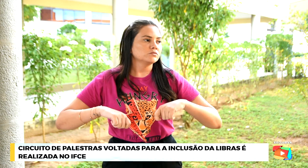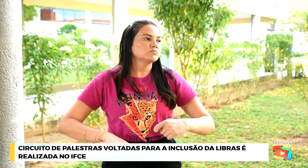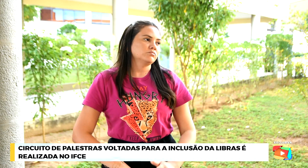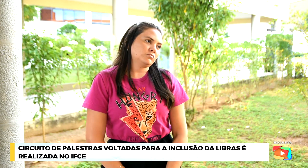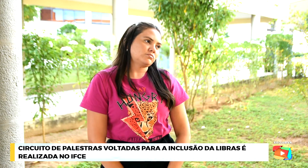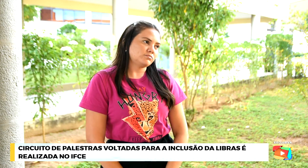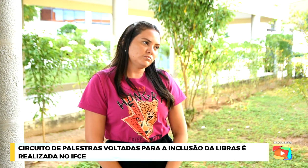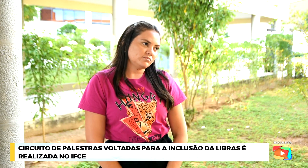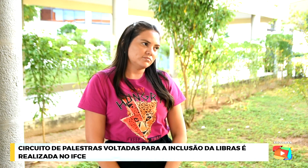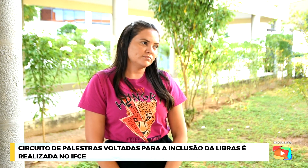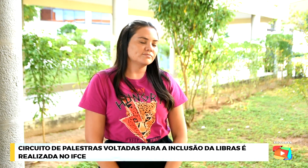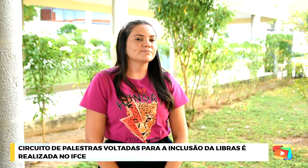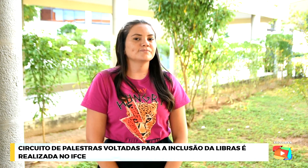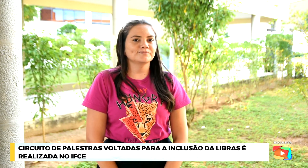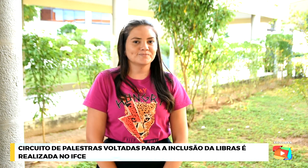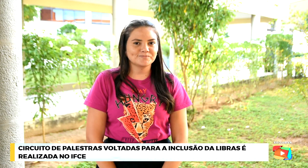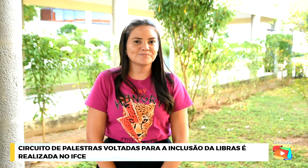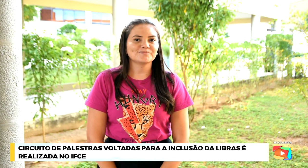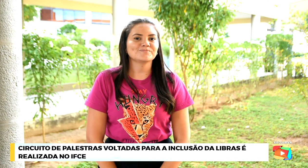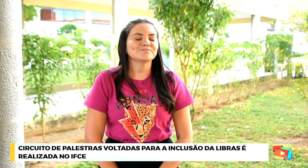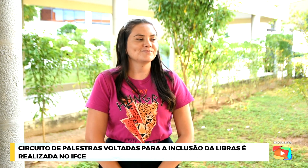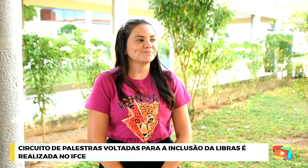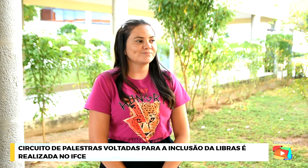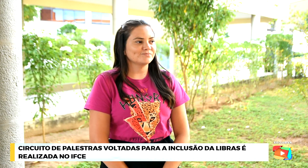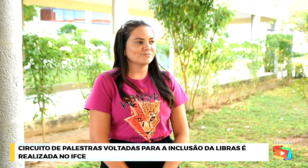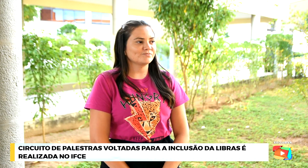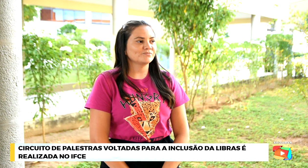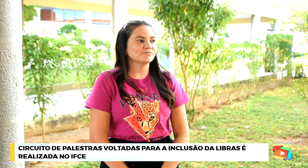campus do IFCE Canindé para ajudar as pessoas também a desenvolver a sinalização.